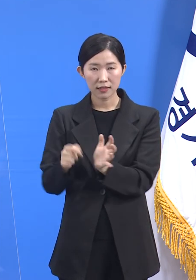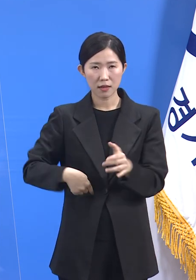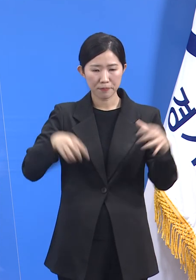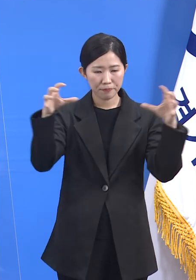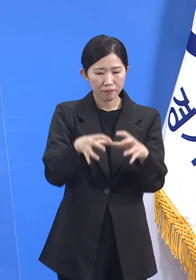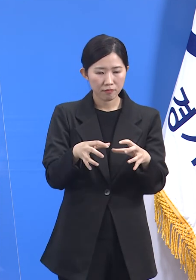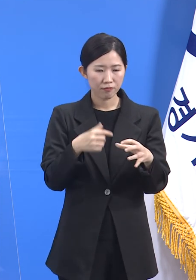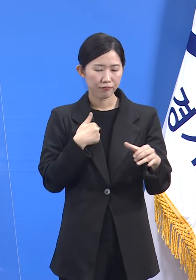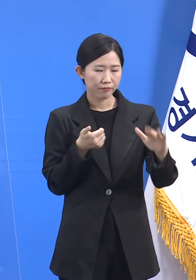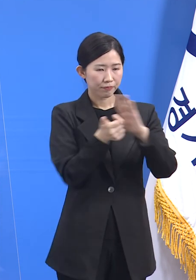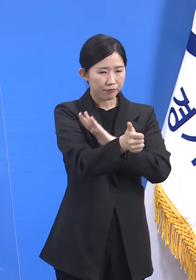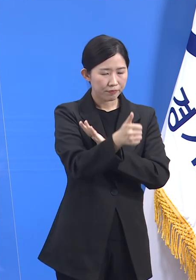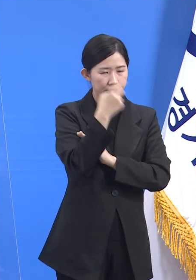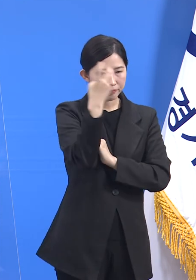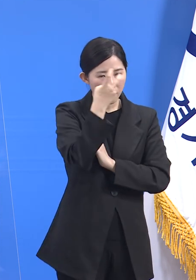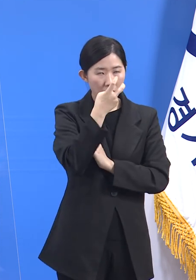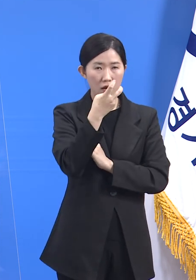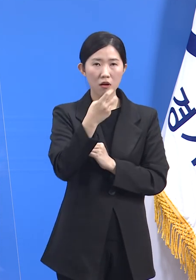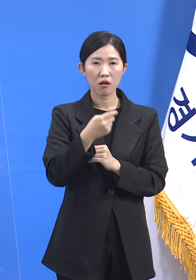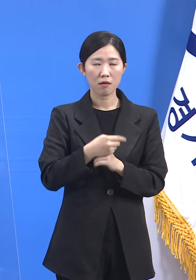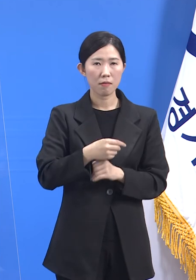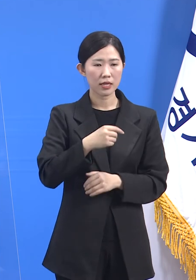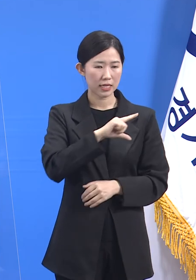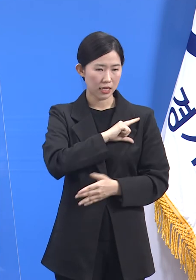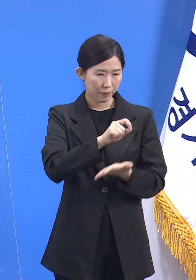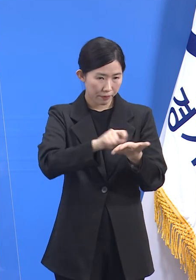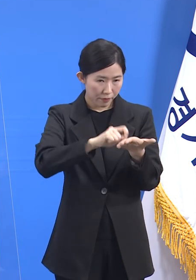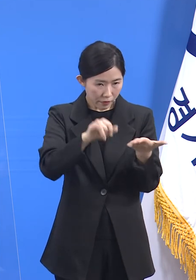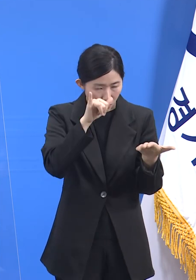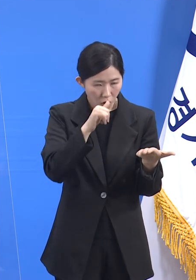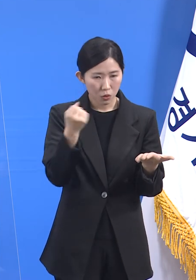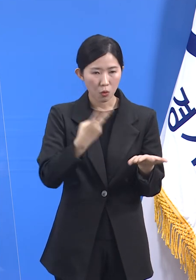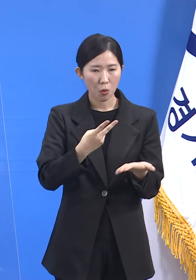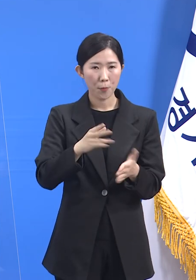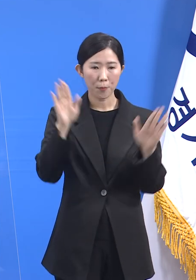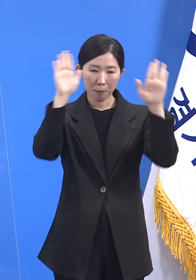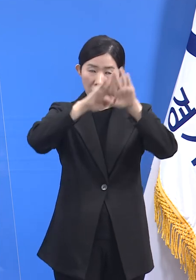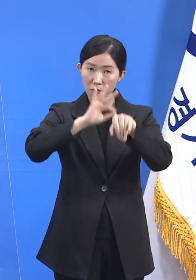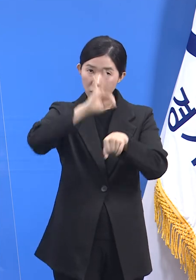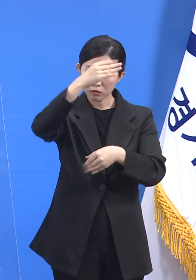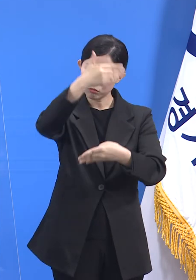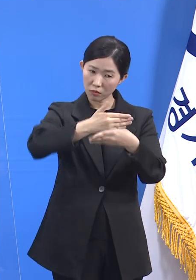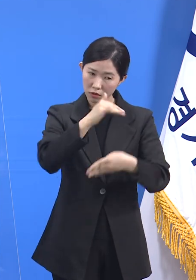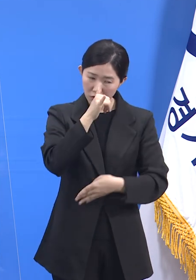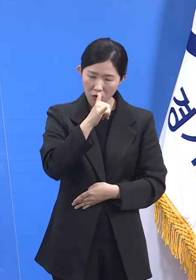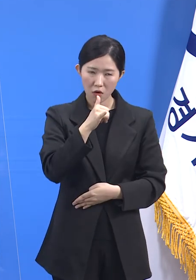이후 영업중단 여부 등 방역지침을 준수하고 있는지 점검하고 계도합니다.